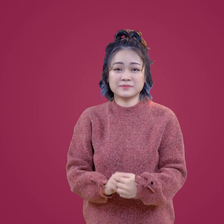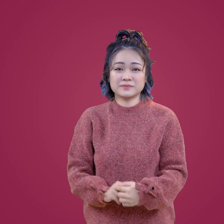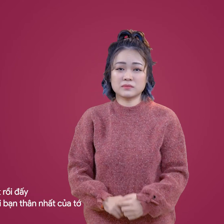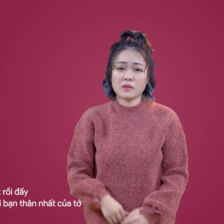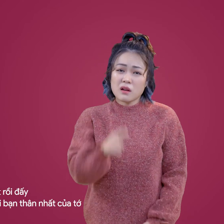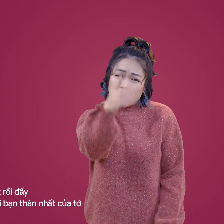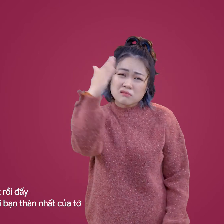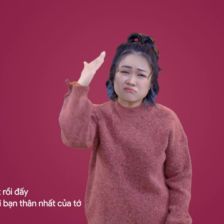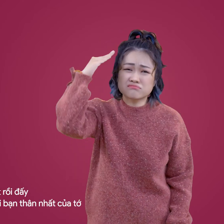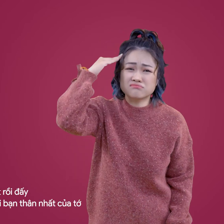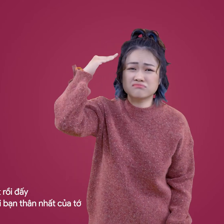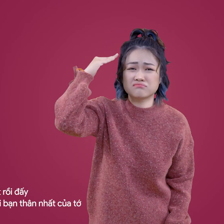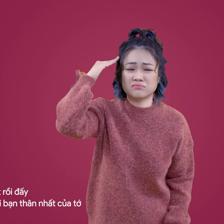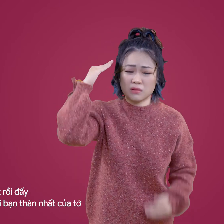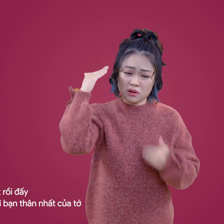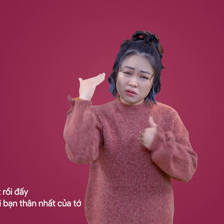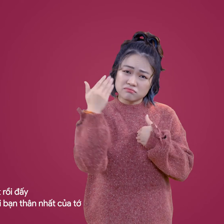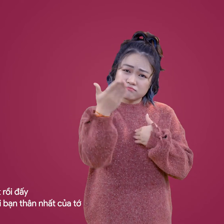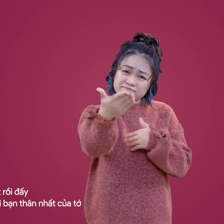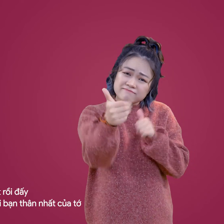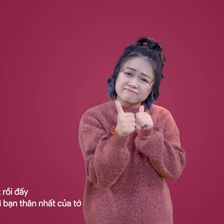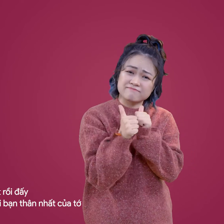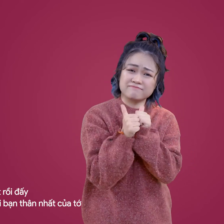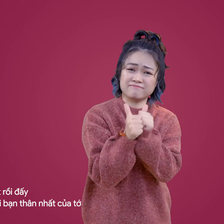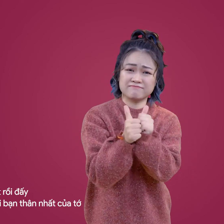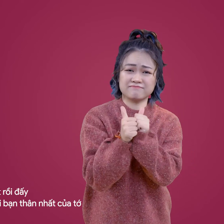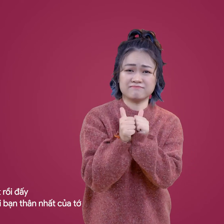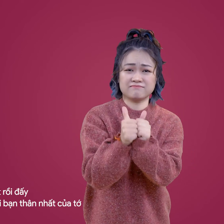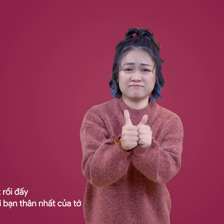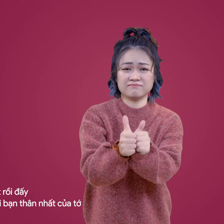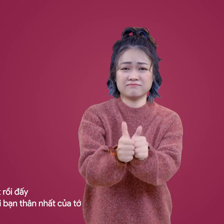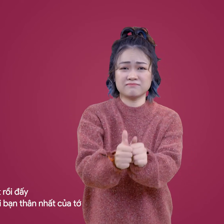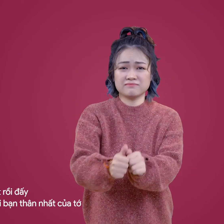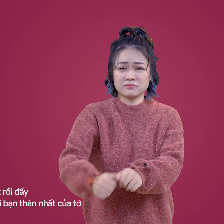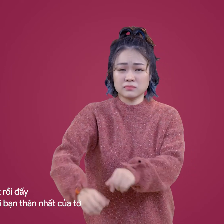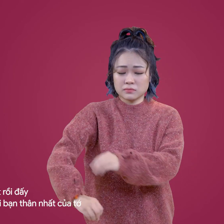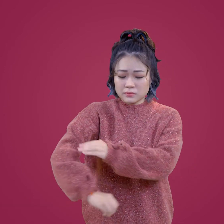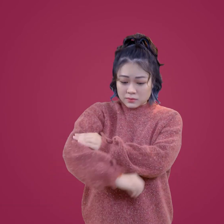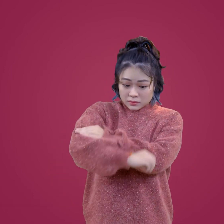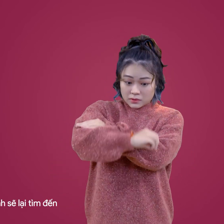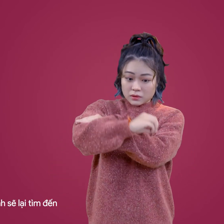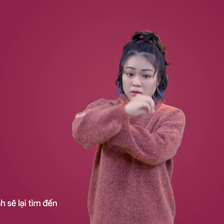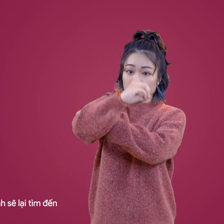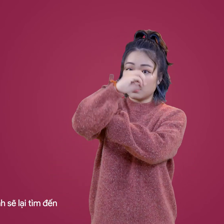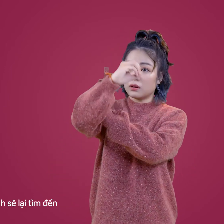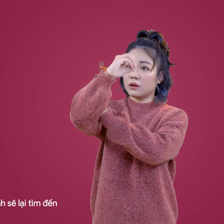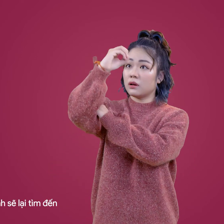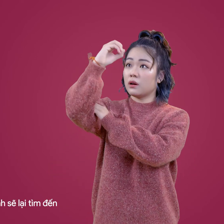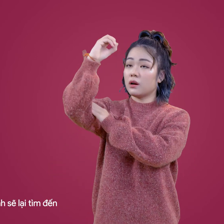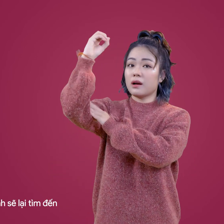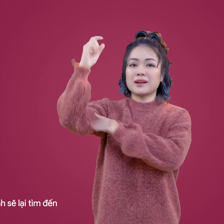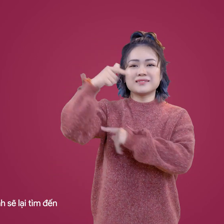널 위로 my best friend 아침은 다시